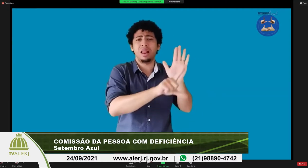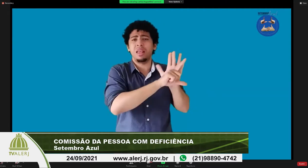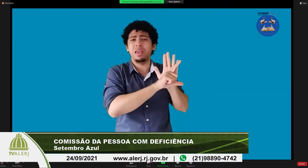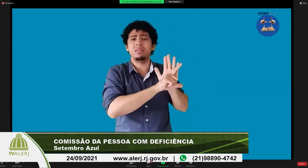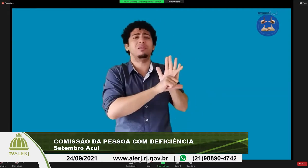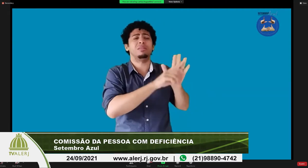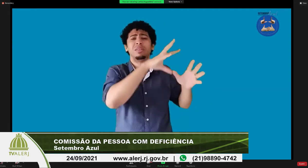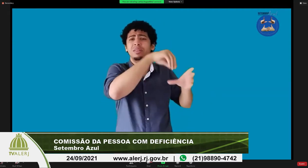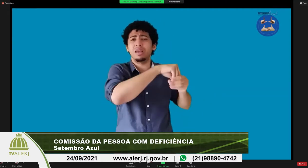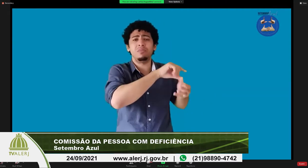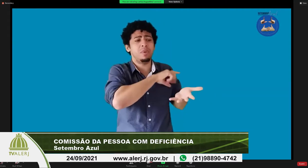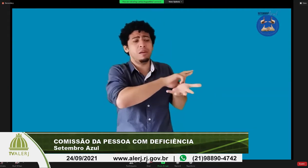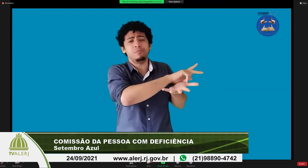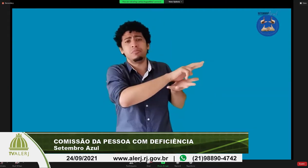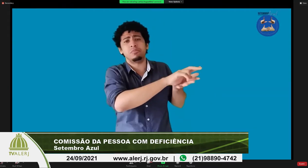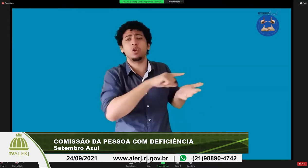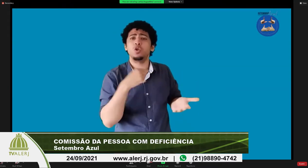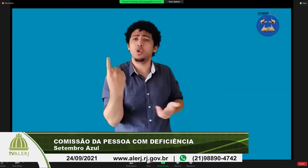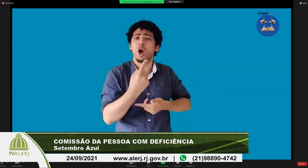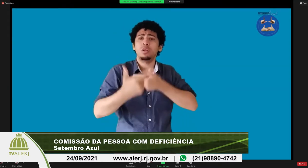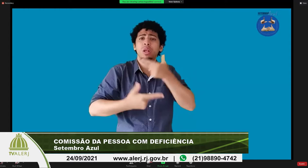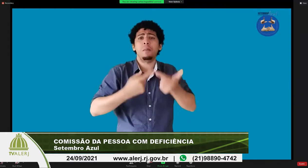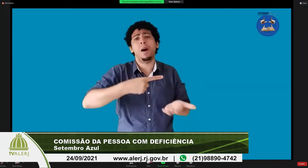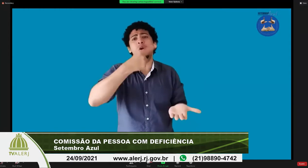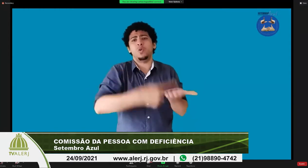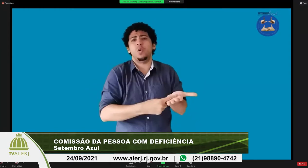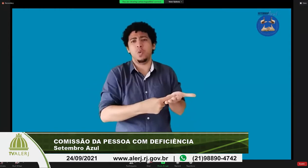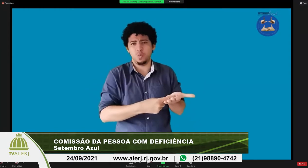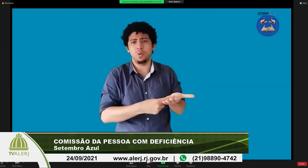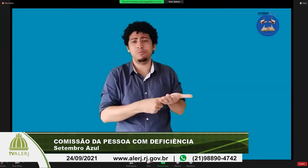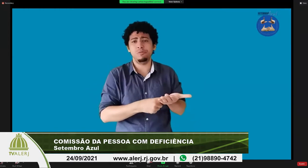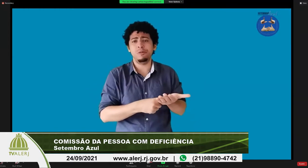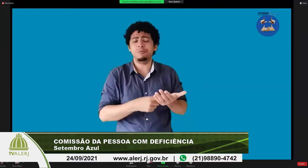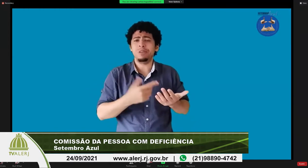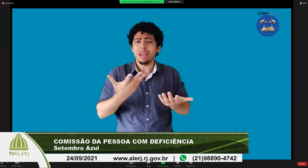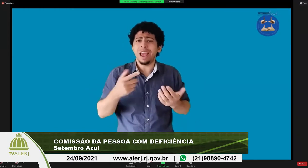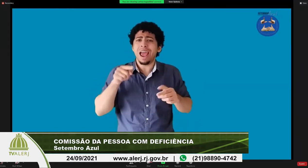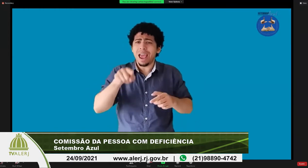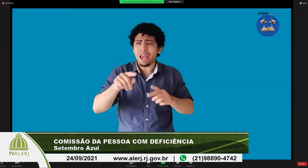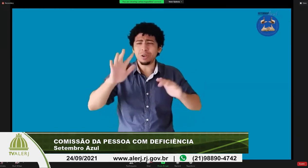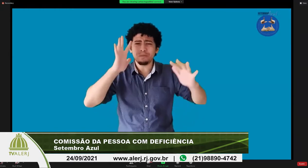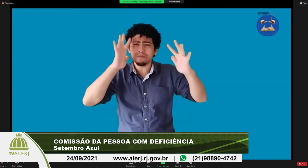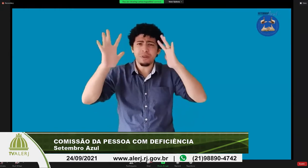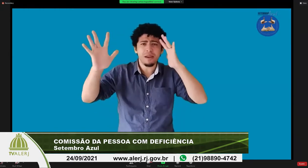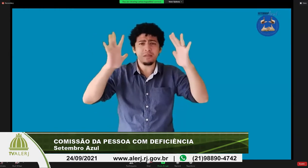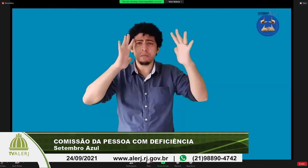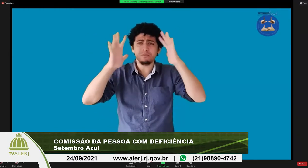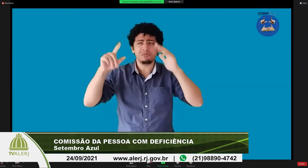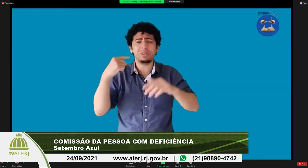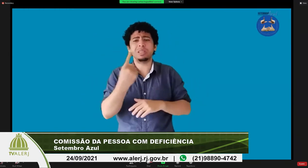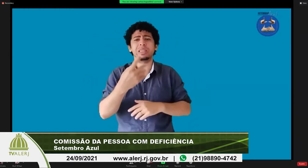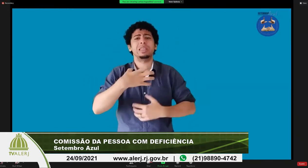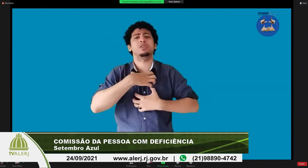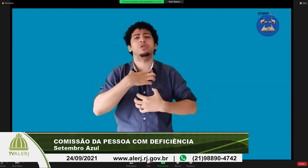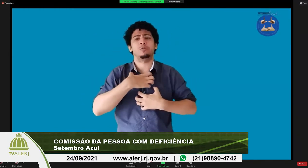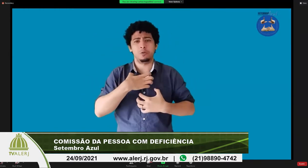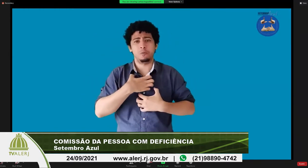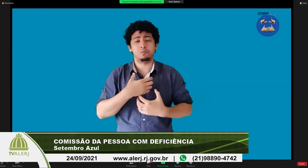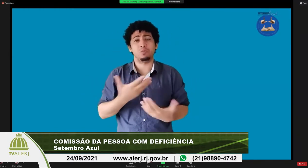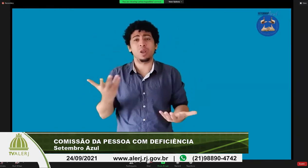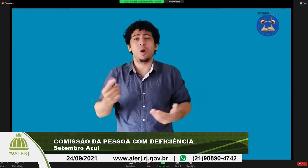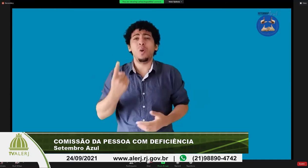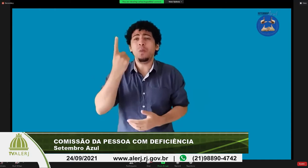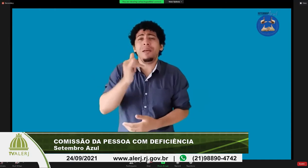e outras leis de Libras que trazem sim complemento para que possamos pensar em dispositivos acessíveis para a cidade do Rio de Janeiro